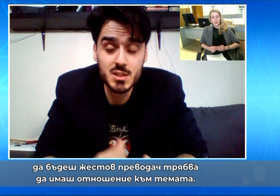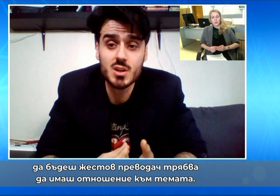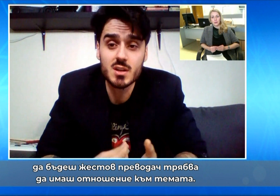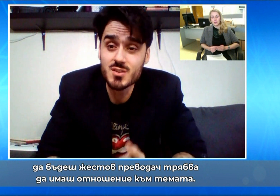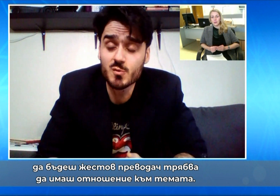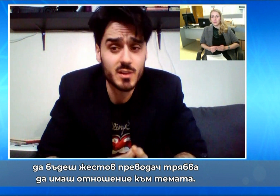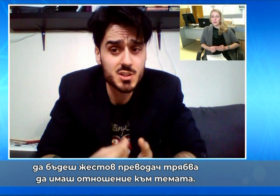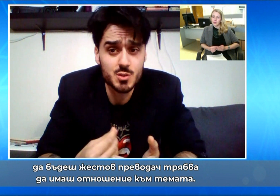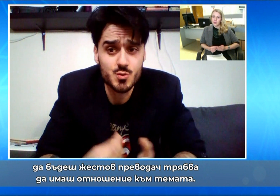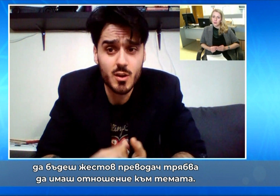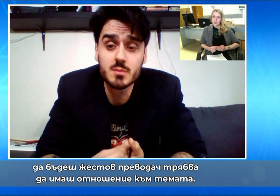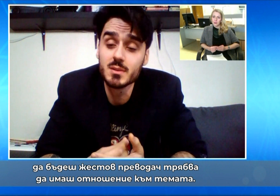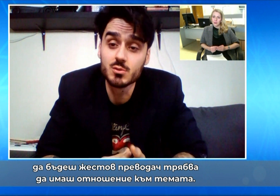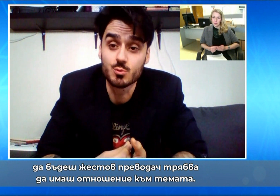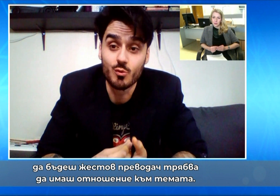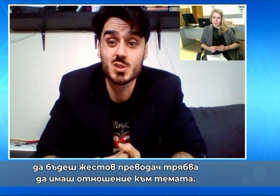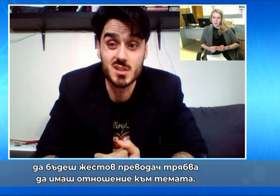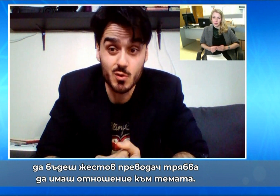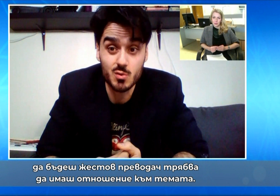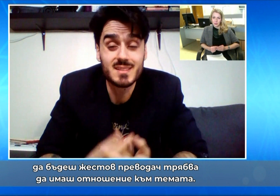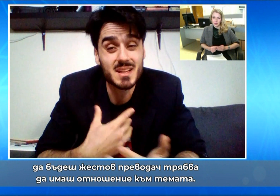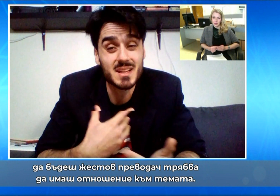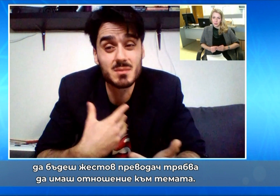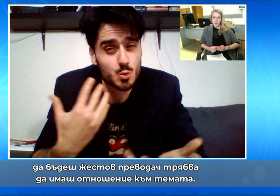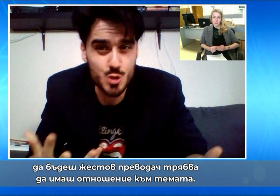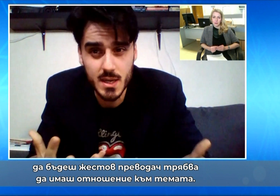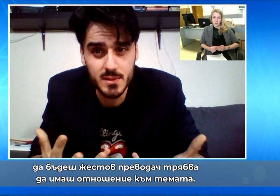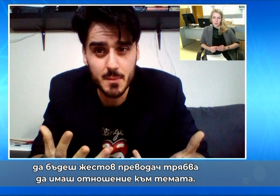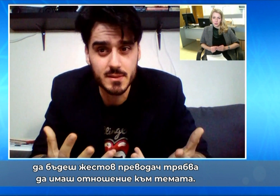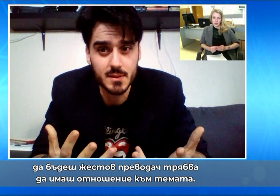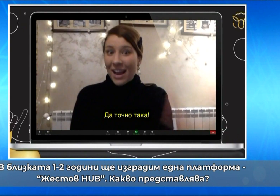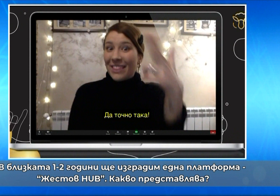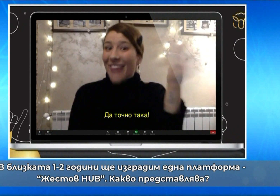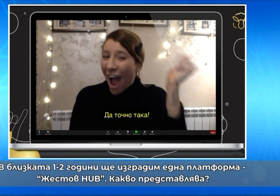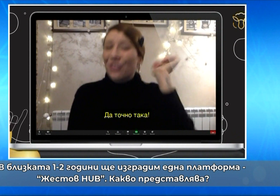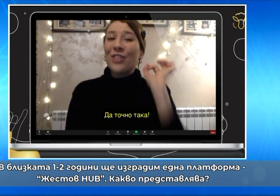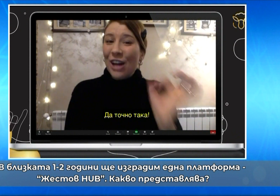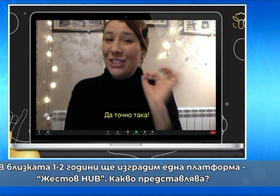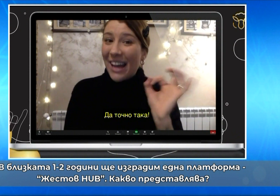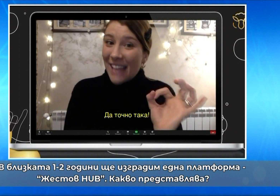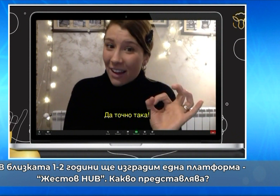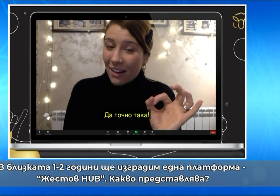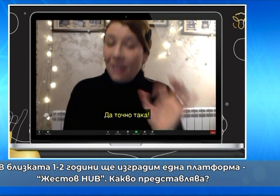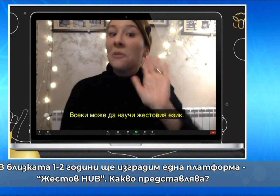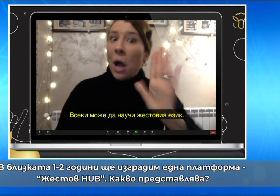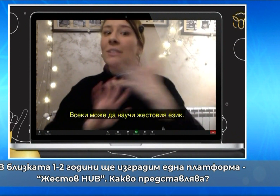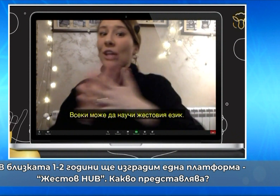жестов преводател и човек, който бъде от това общество, трябва да имаш отношение към темата. Това, което виждаме в нашето бъдеще в близката една-две